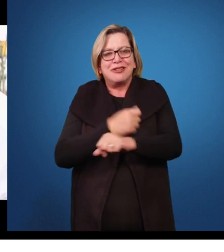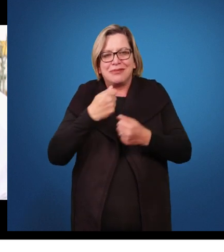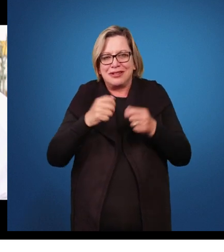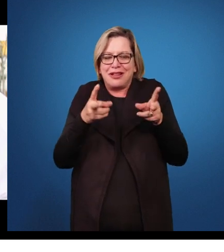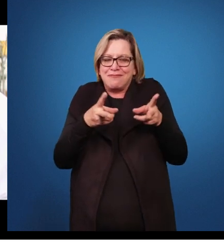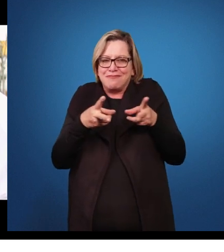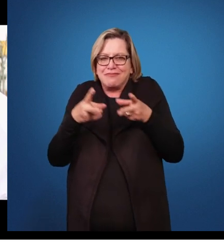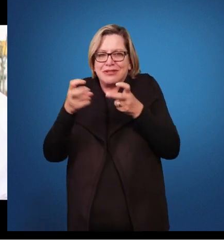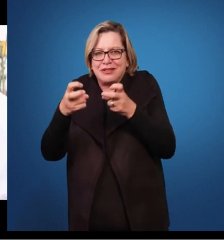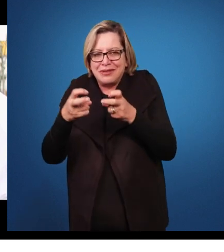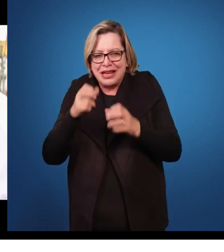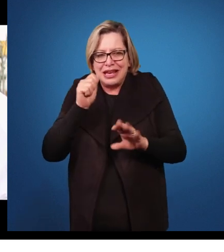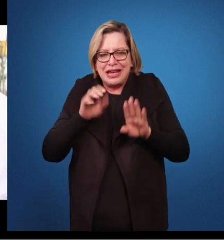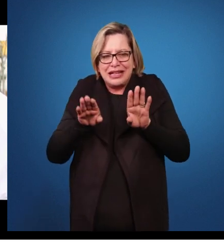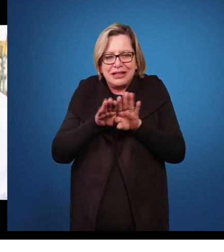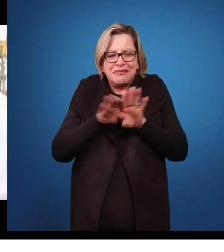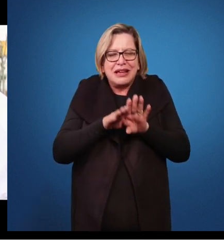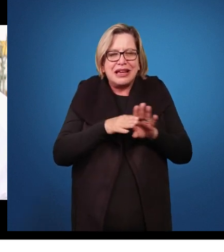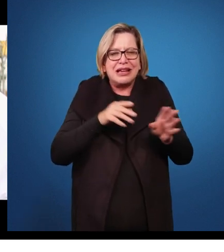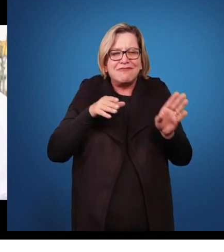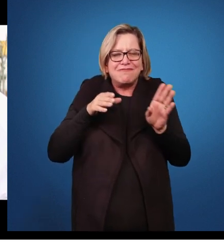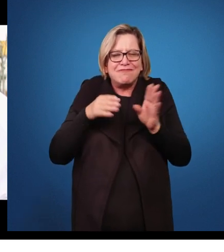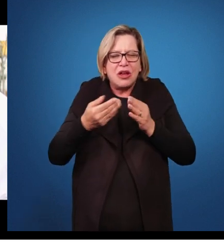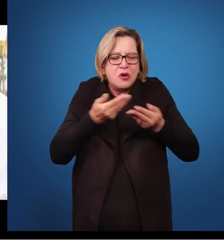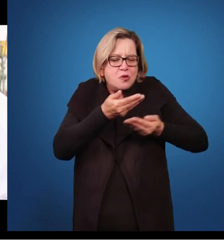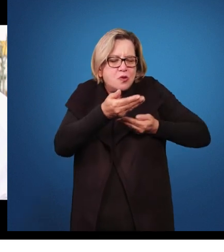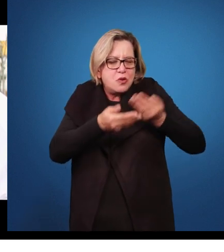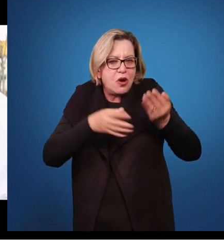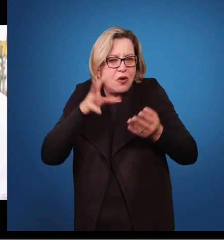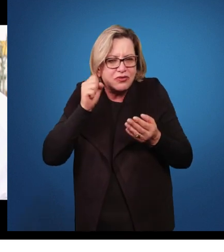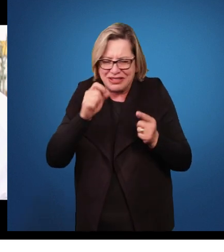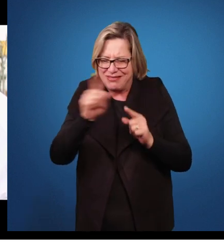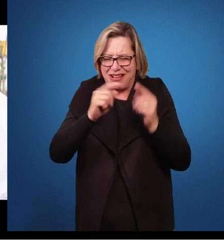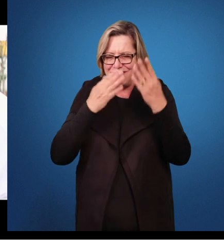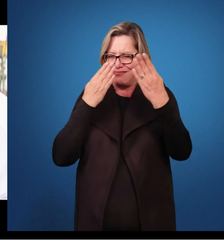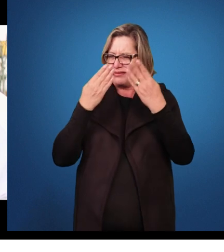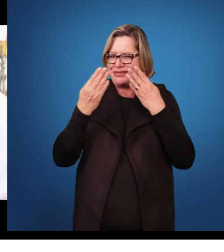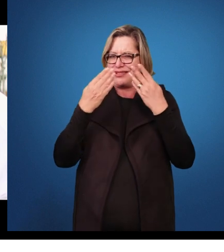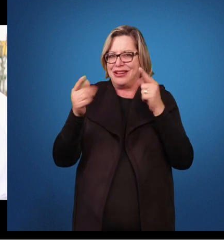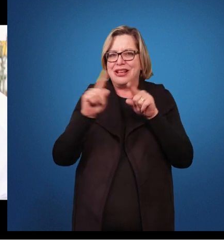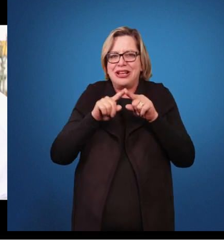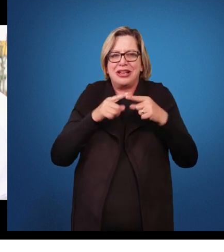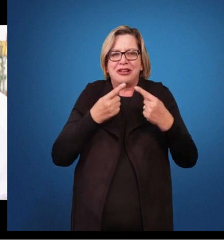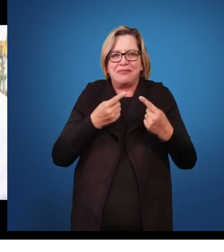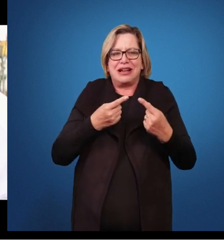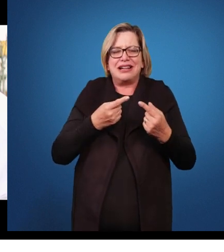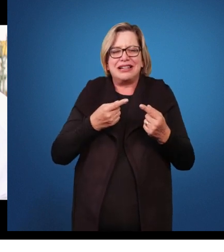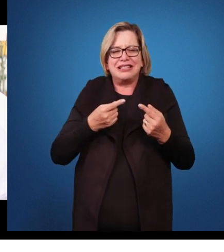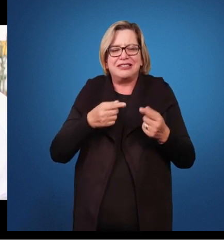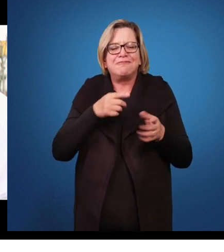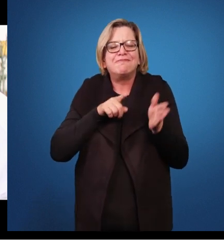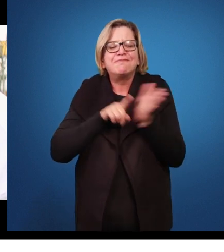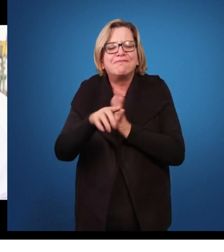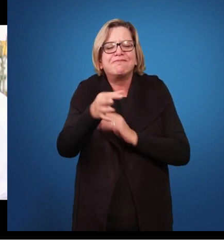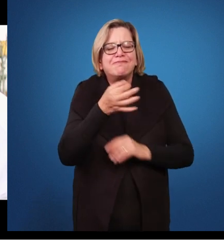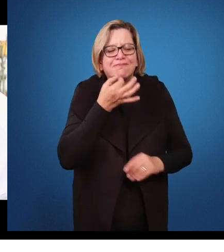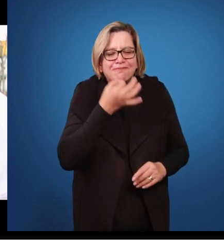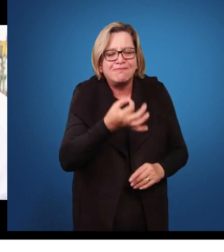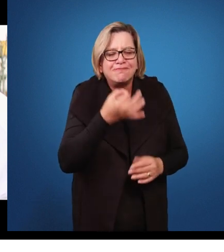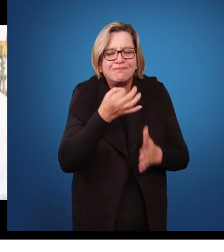não fazendo uma escuta psicoterapêutica ou terapêutica, mas escuta mesmo, enquanto uma